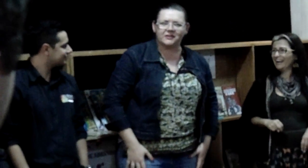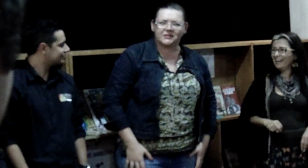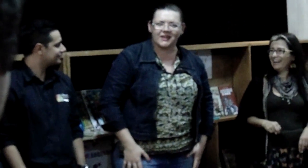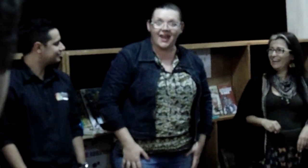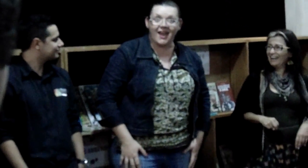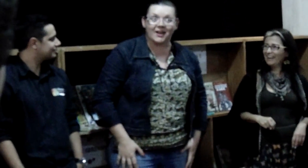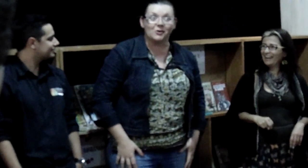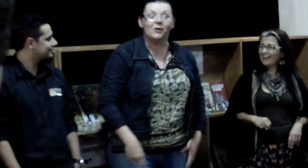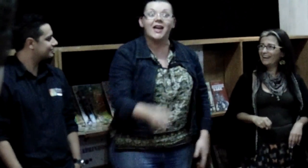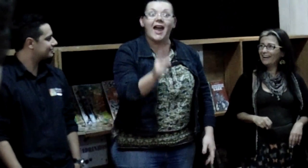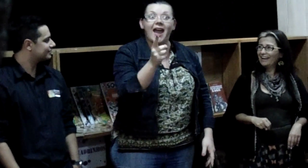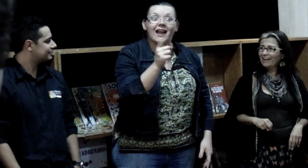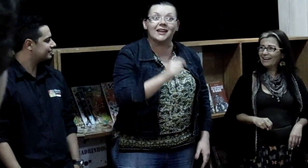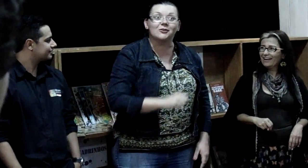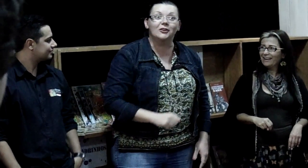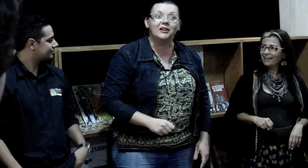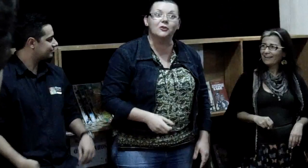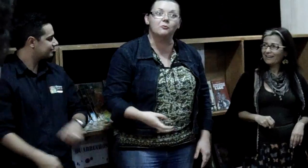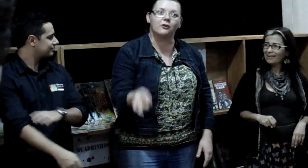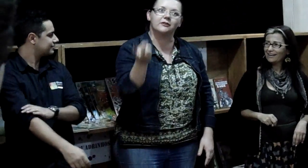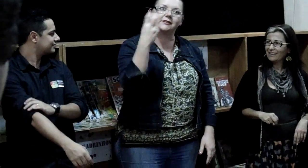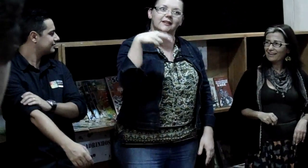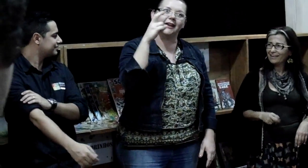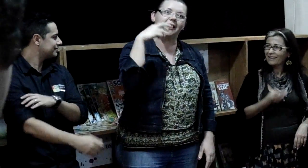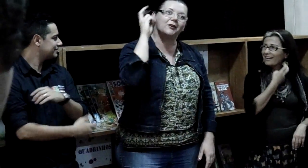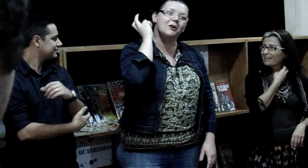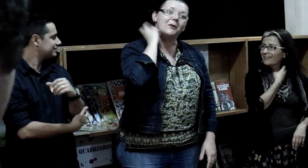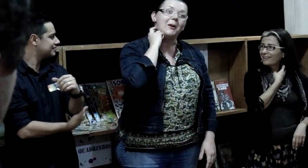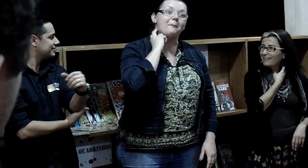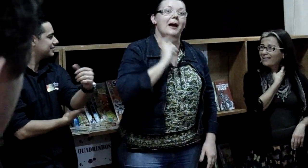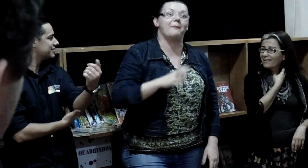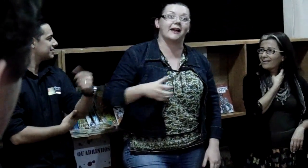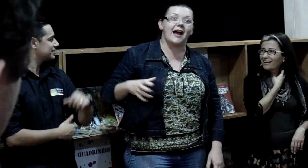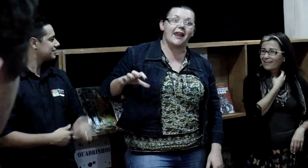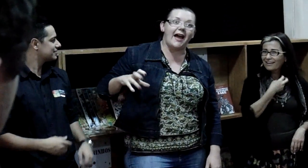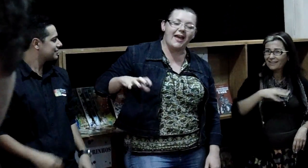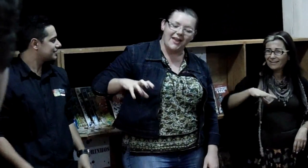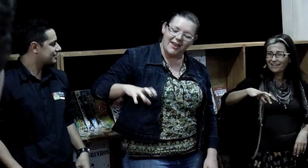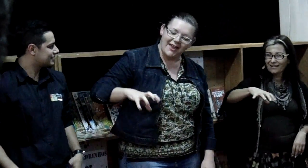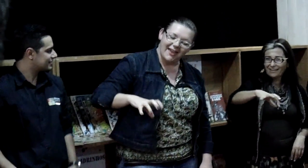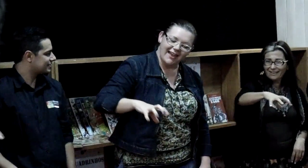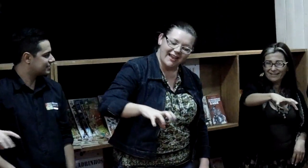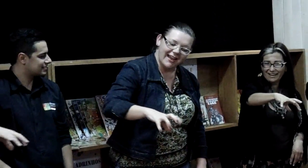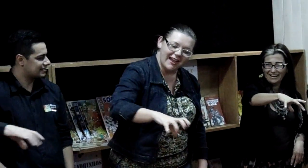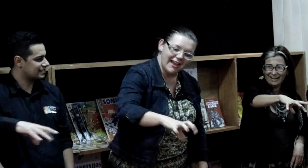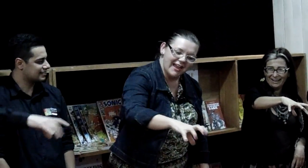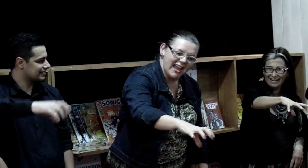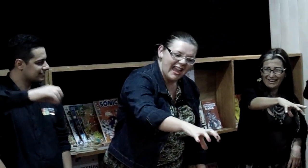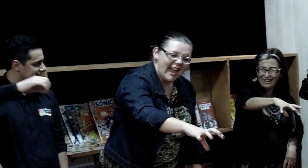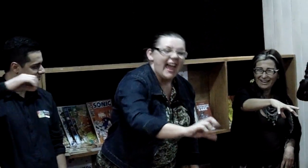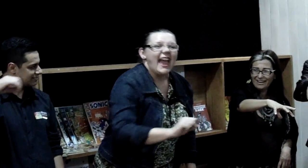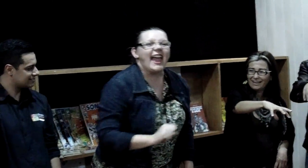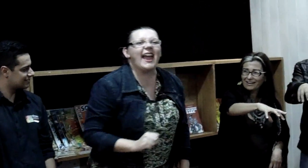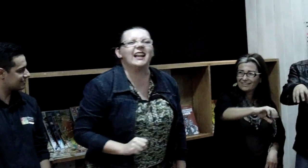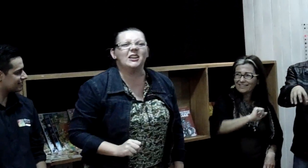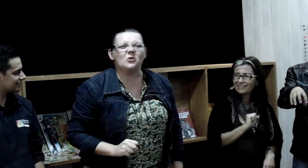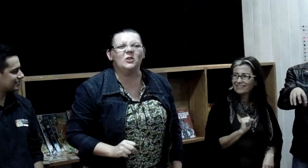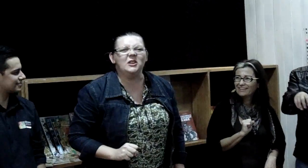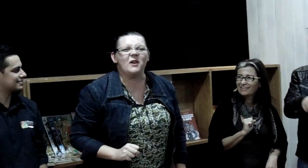morcego, ela engoliu um morcego pra pegar a... Ela engoliu